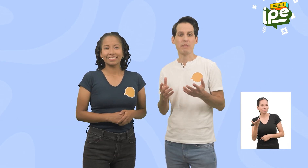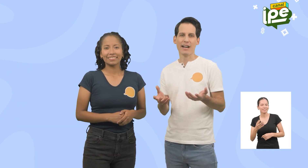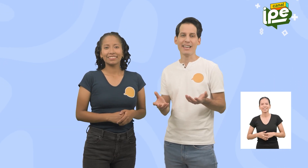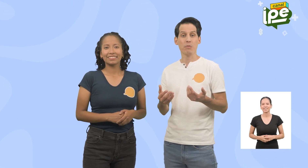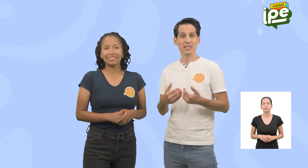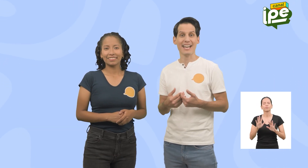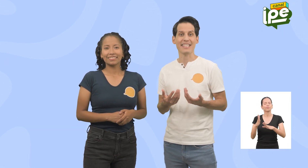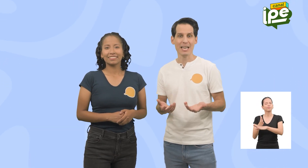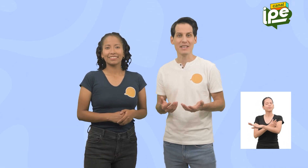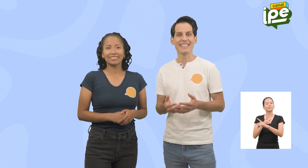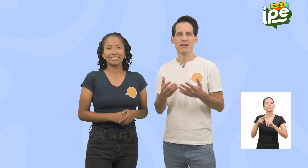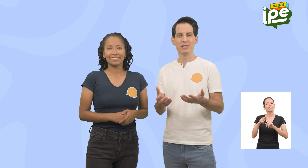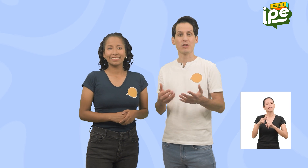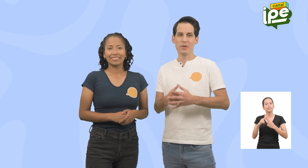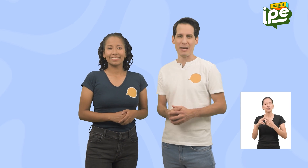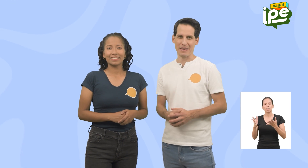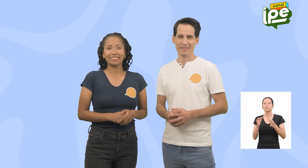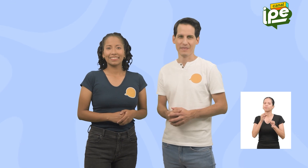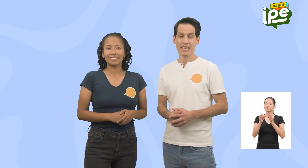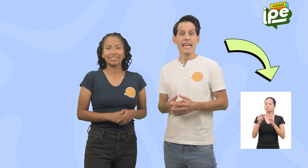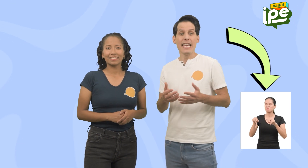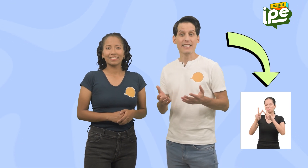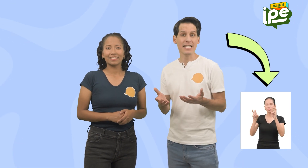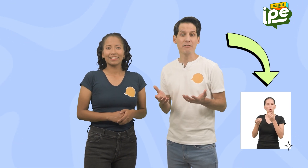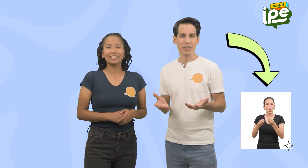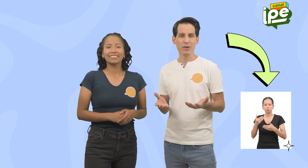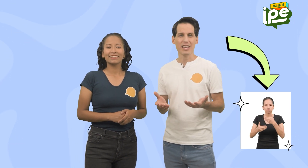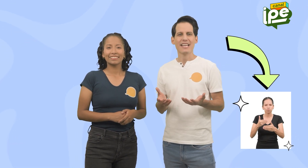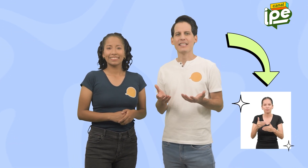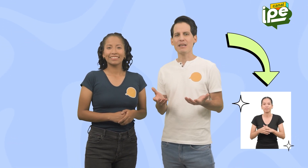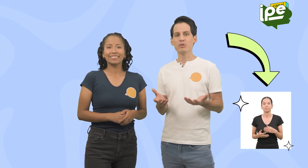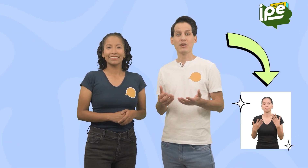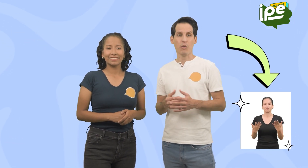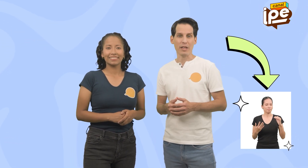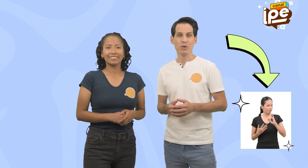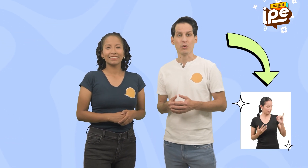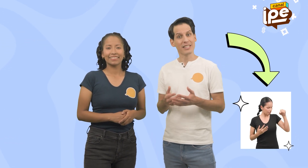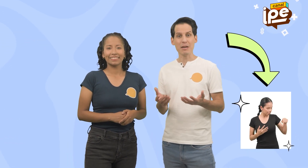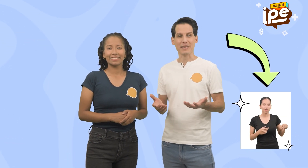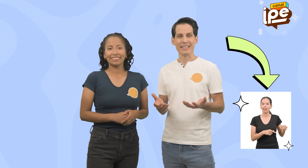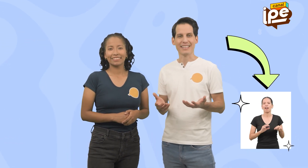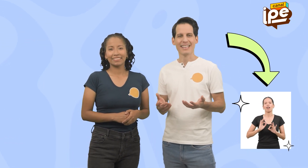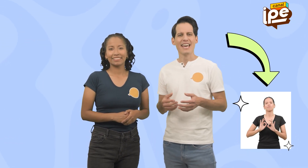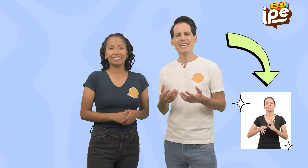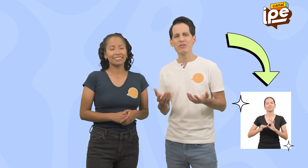explicaré cómo será la dinámica de nuestro programa En la esquina inferior tendremos un recuadro con un intérprete Ella nos